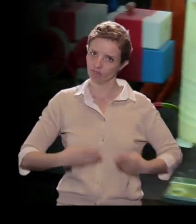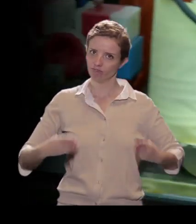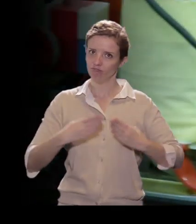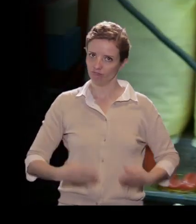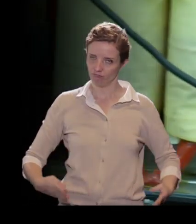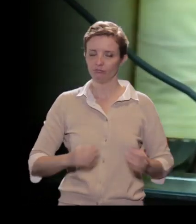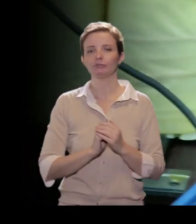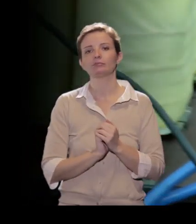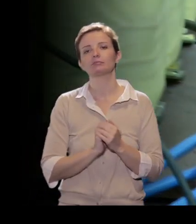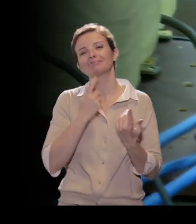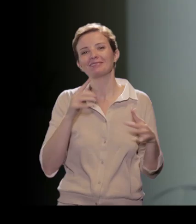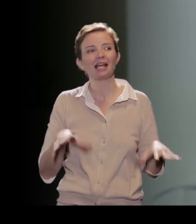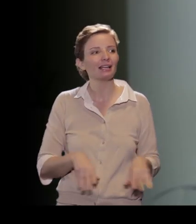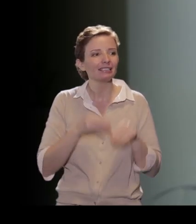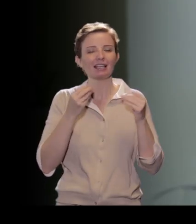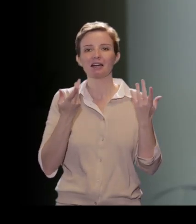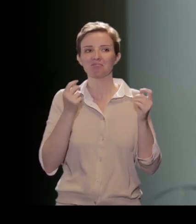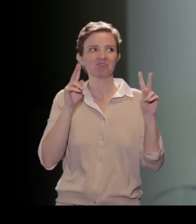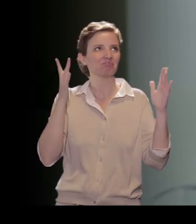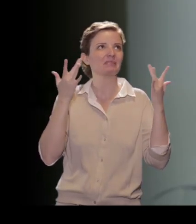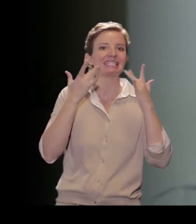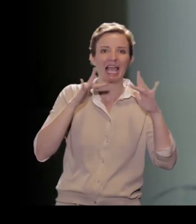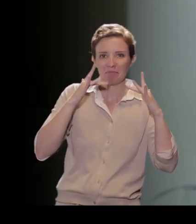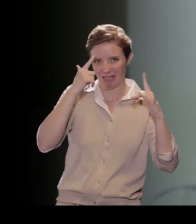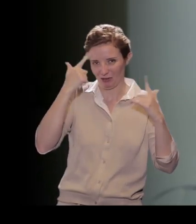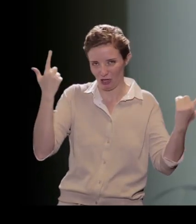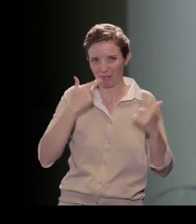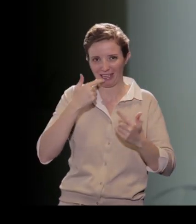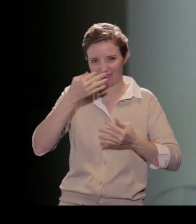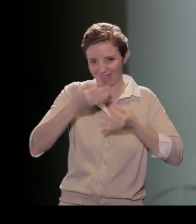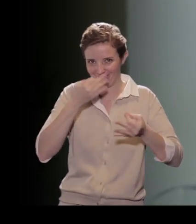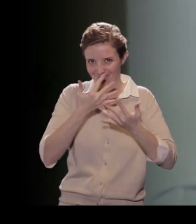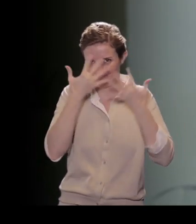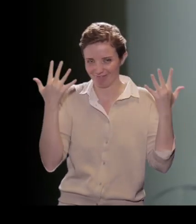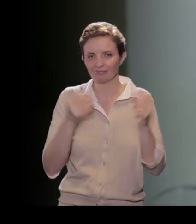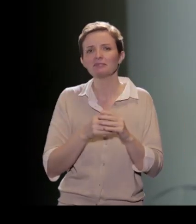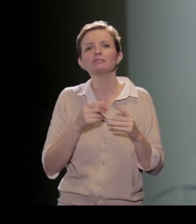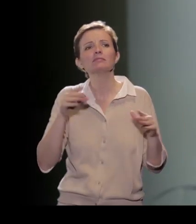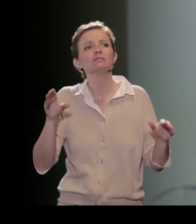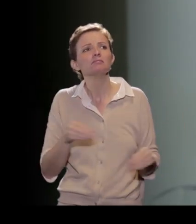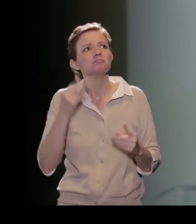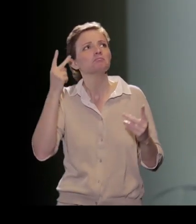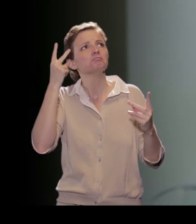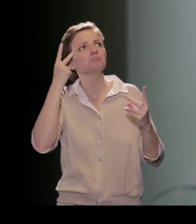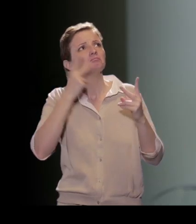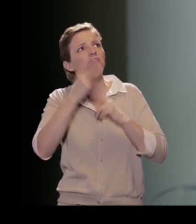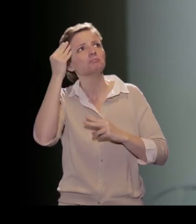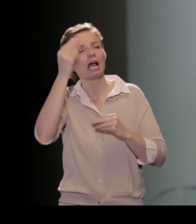con delle cose semplici proviamo a pensare a che cosa ognuno di noi, per esempio io, ho fatto stamattina